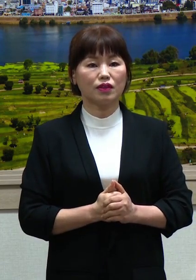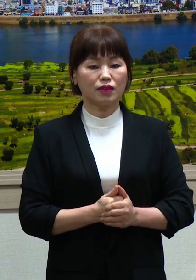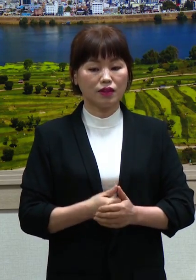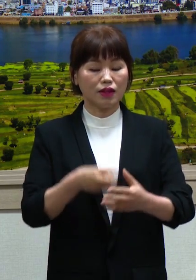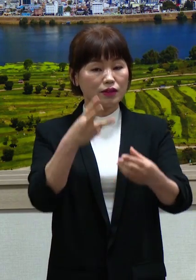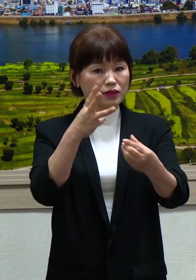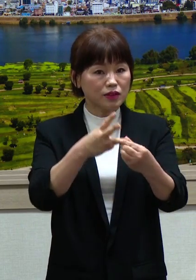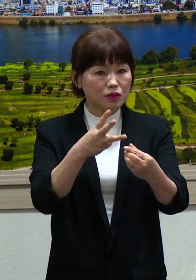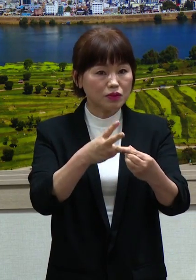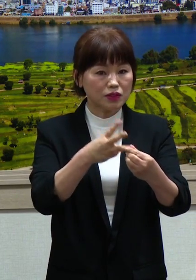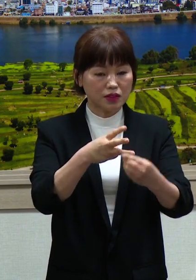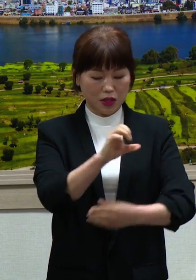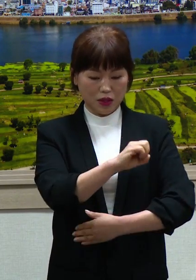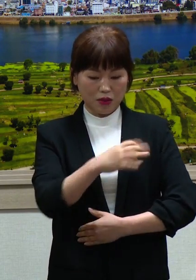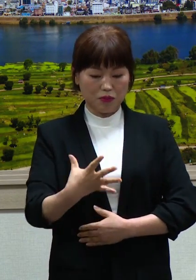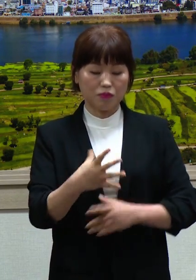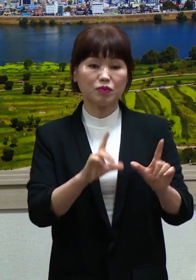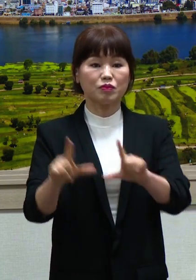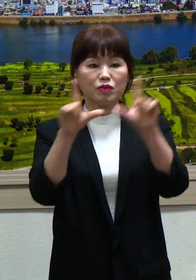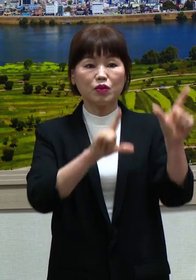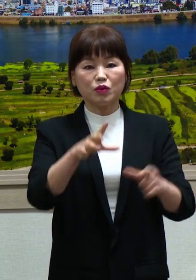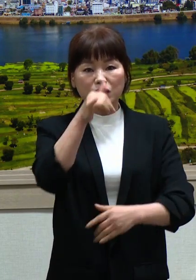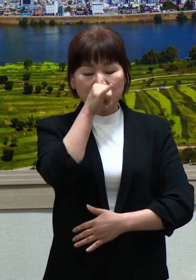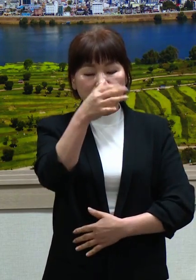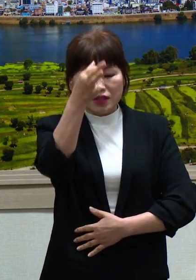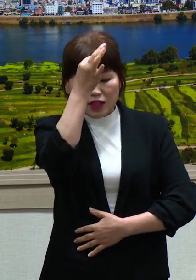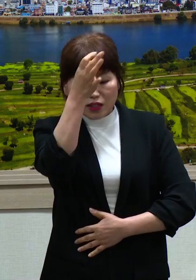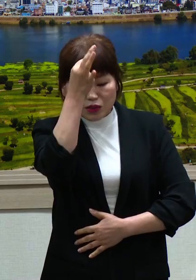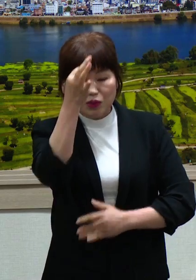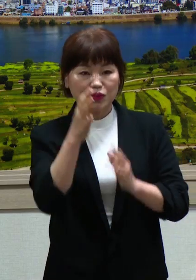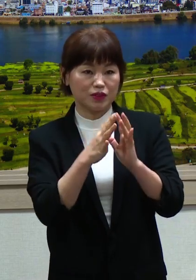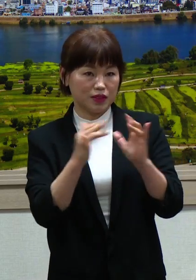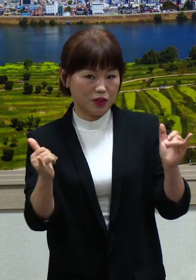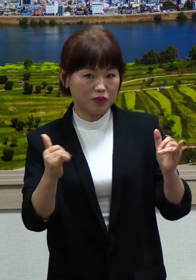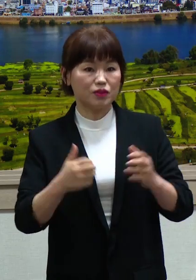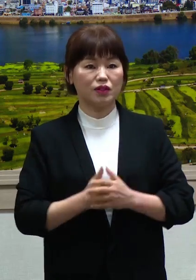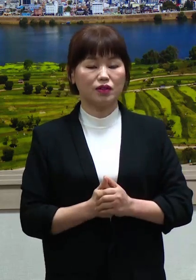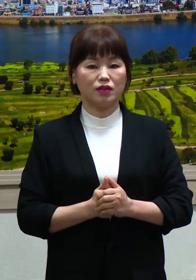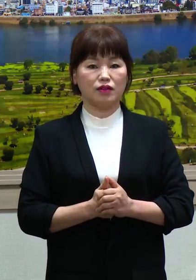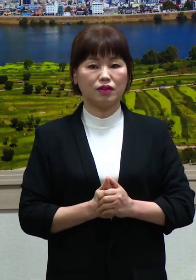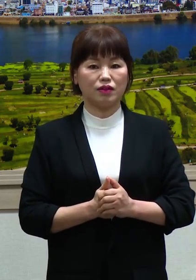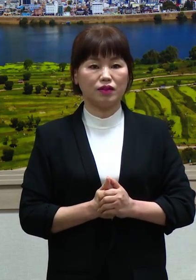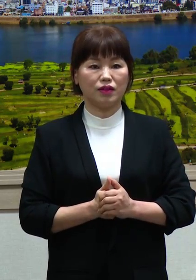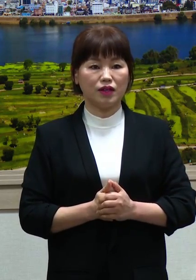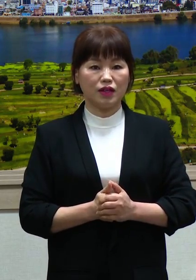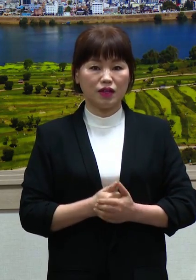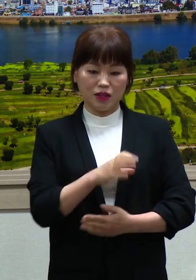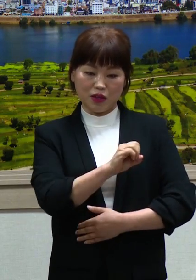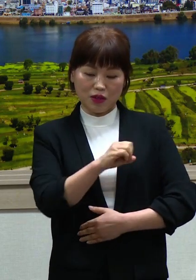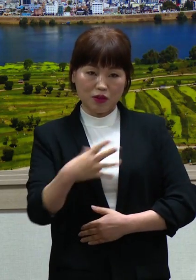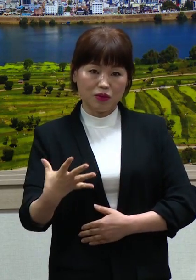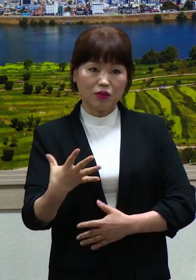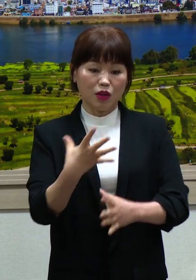문화예술인들에 대한 재난지원금입니다. 지원 대상은 양평물에 주소를 쓰고